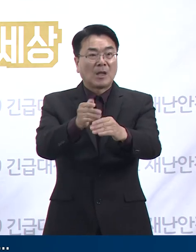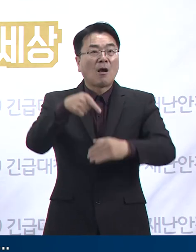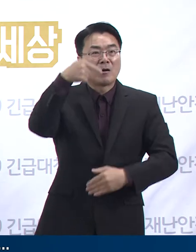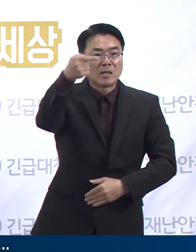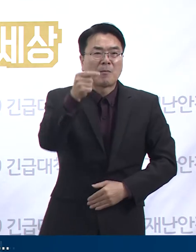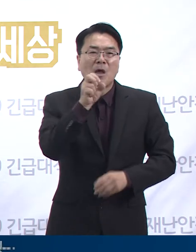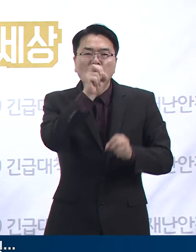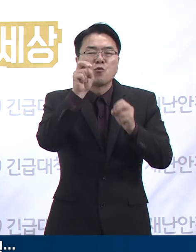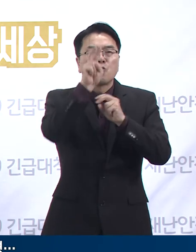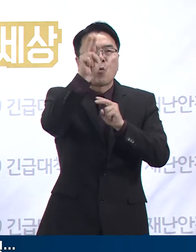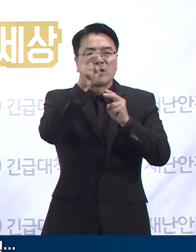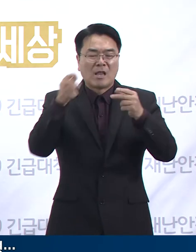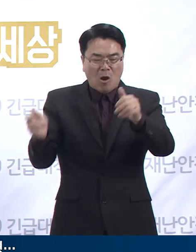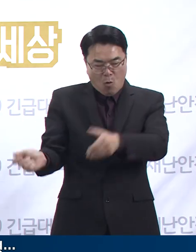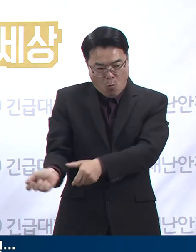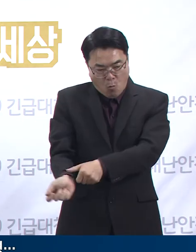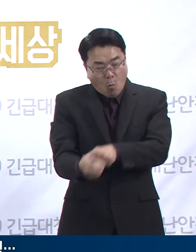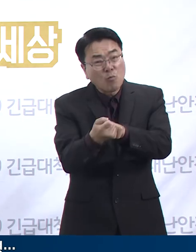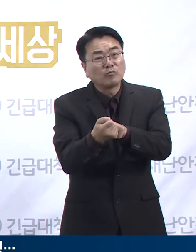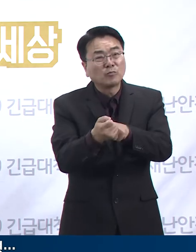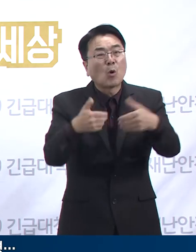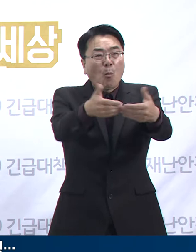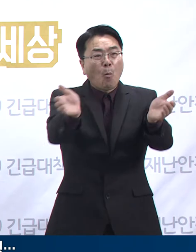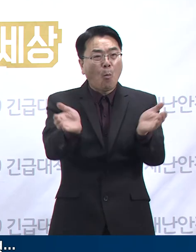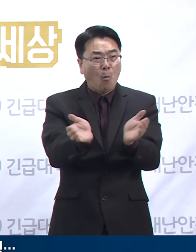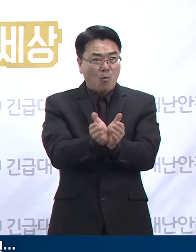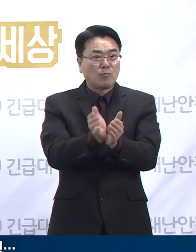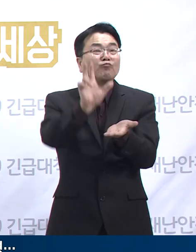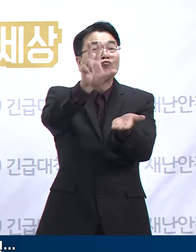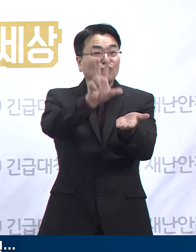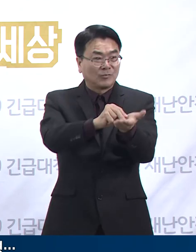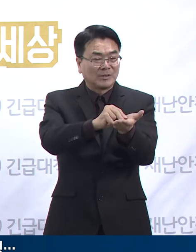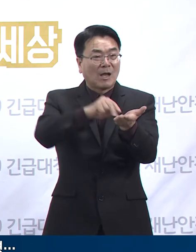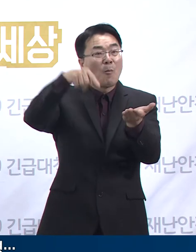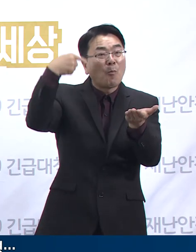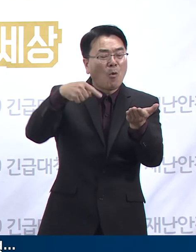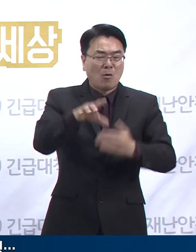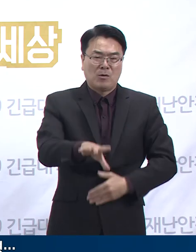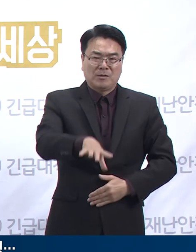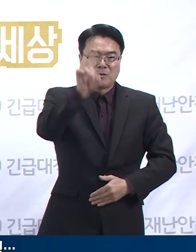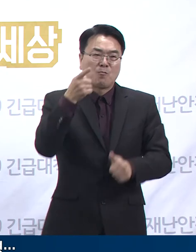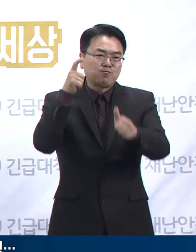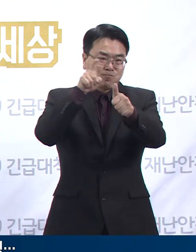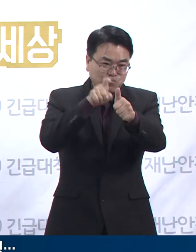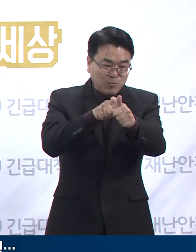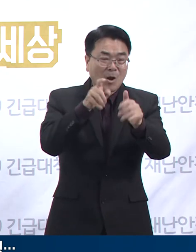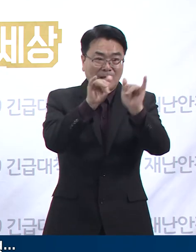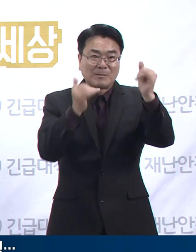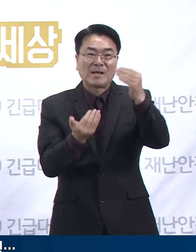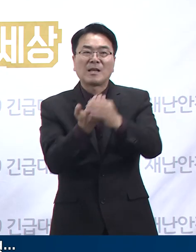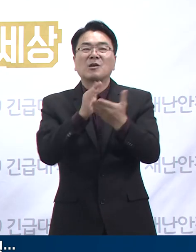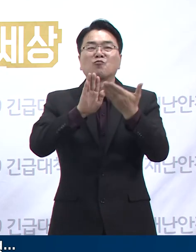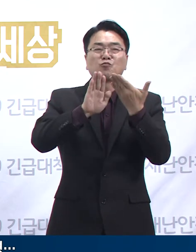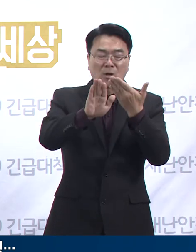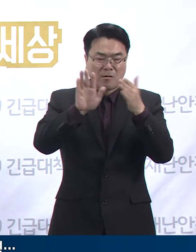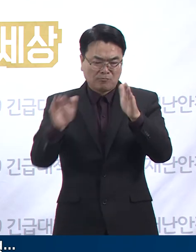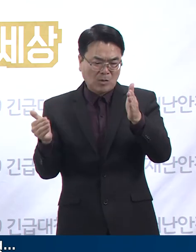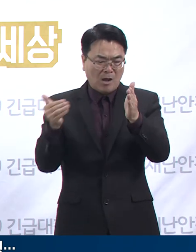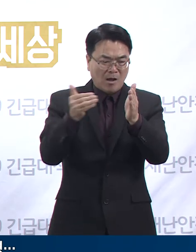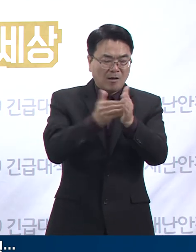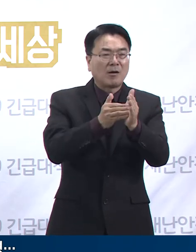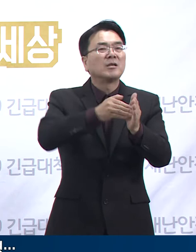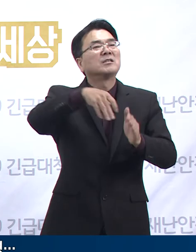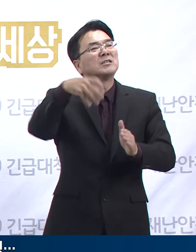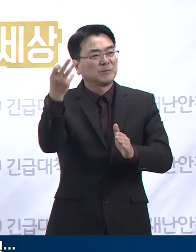동문 골픔무인 관련 상황입니다. 10월 22일 최초 확진자 발생 이후 10월 26일까지 13명의